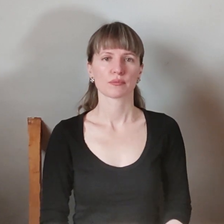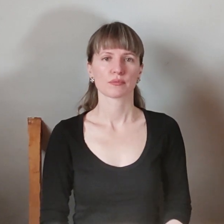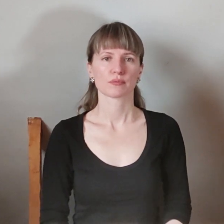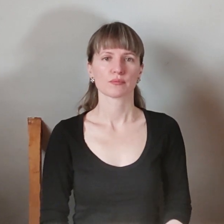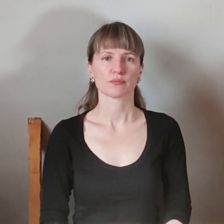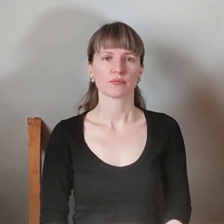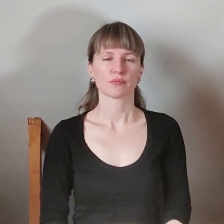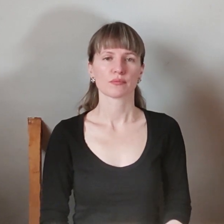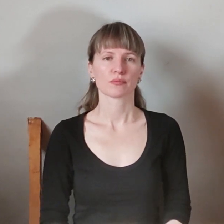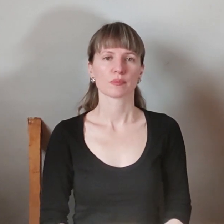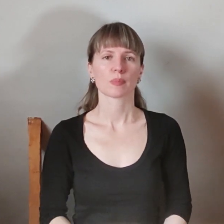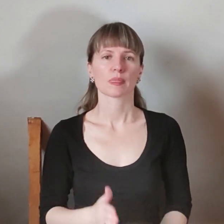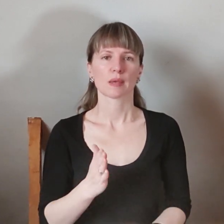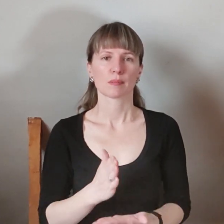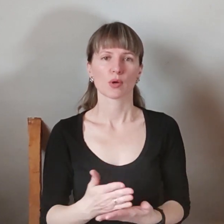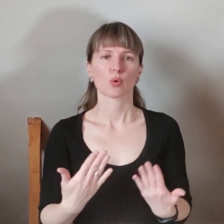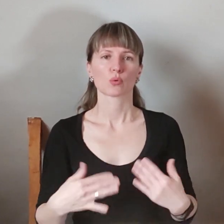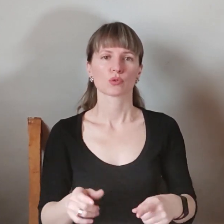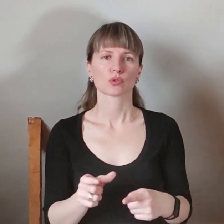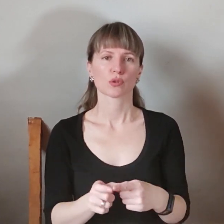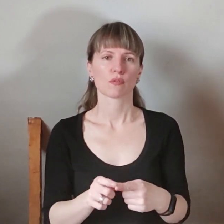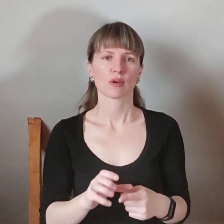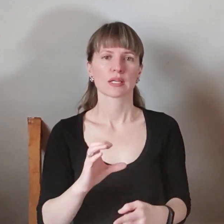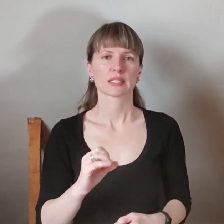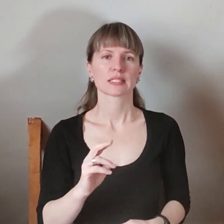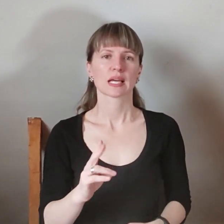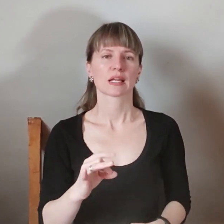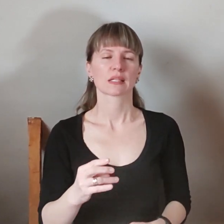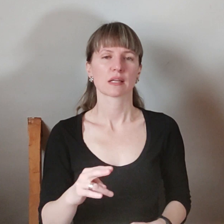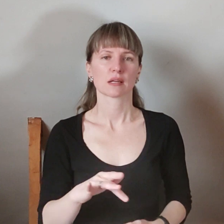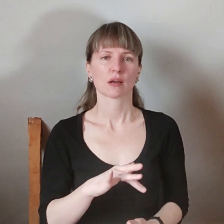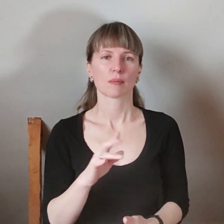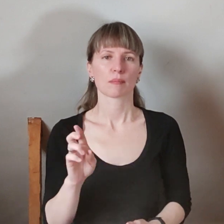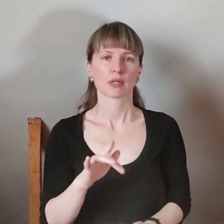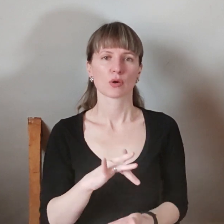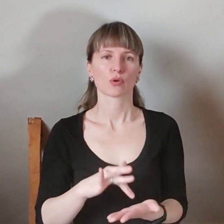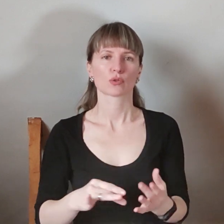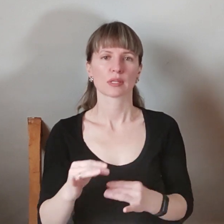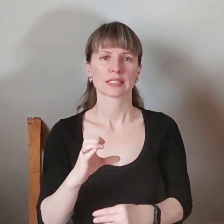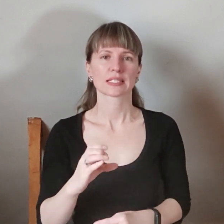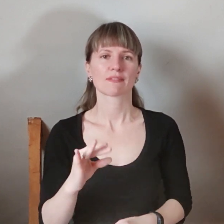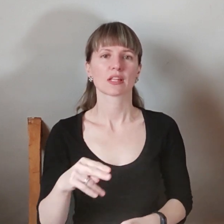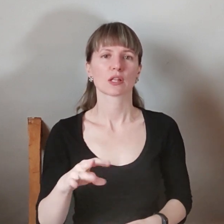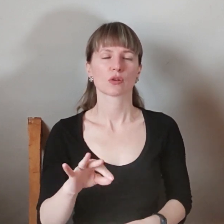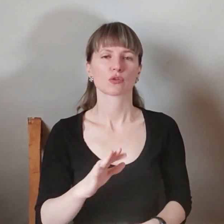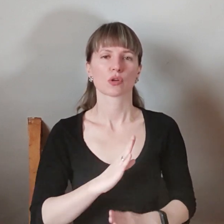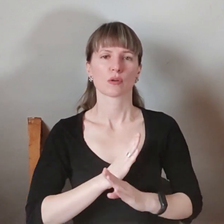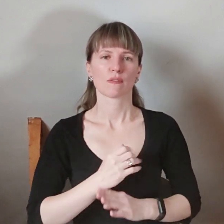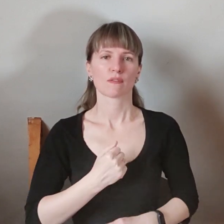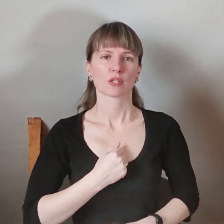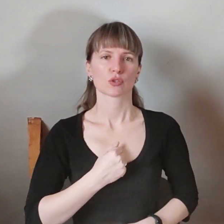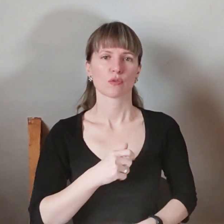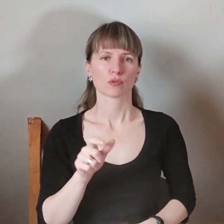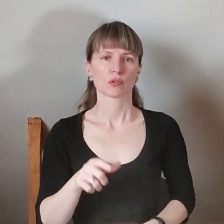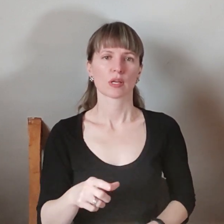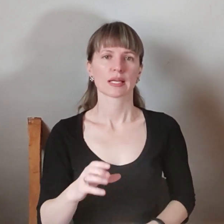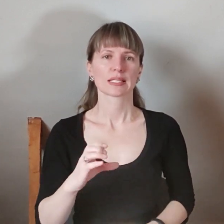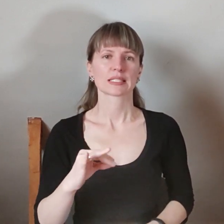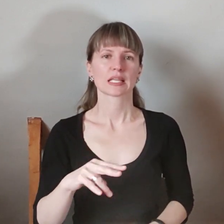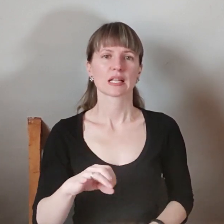Власне, маємо вже коментар секретаря Курдянської міської ради Олександра Свідло щодо загиблої військовослужбовиці Яне Селенко. Далі прошу